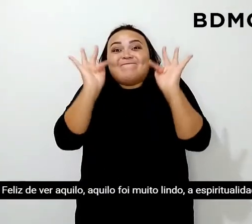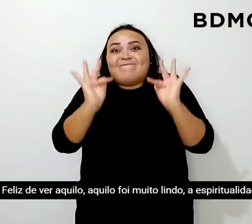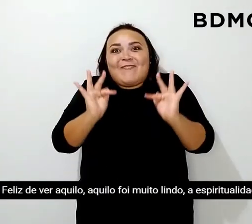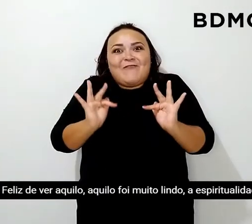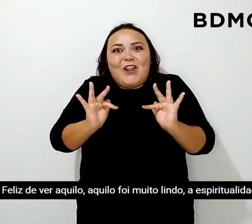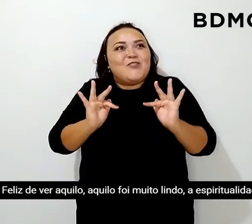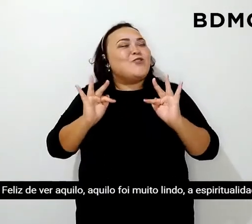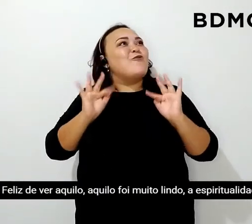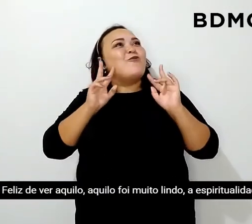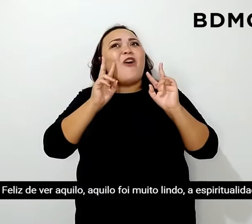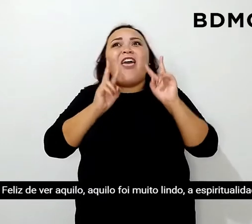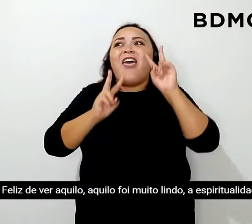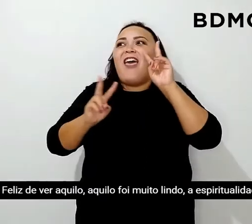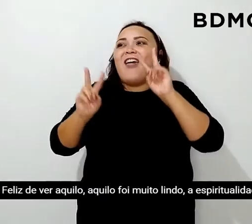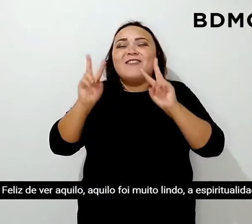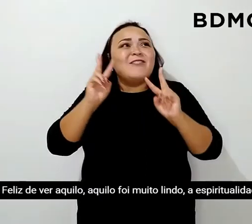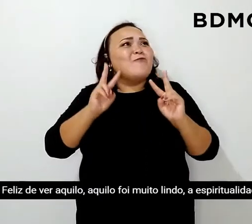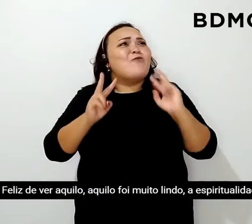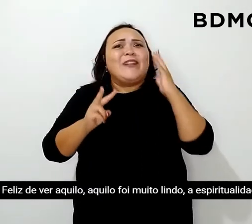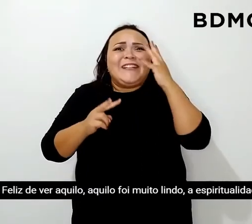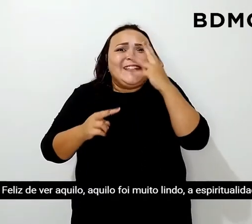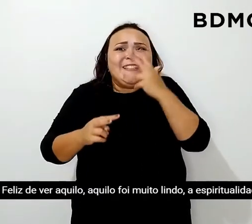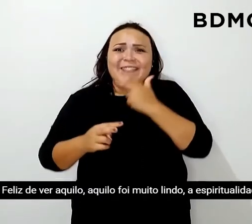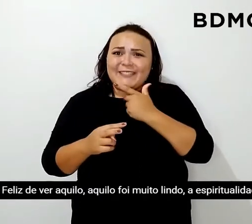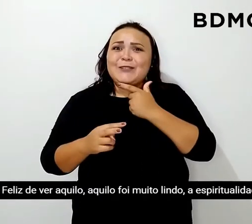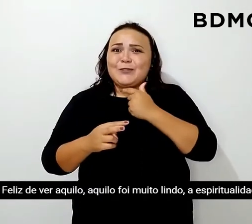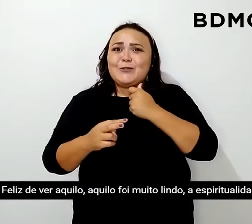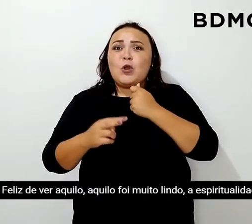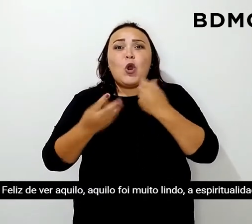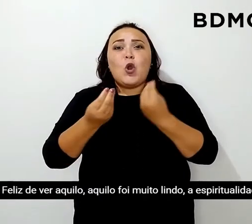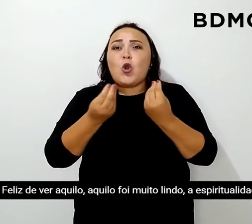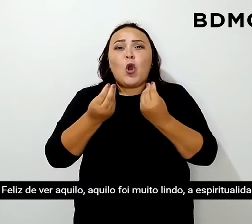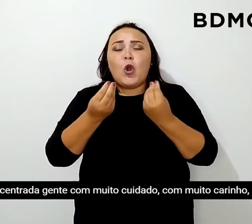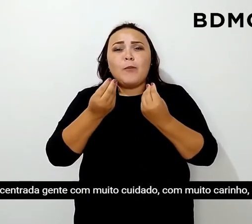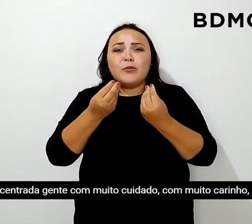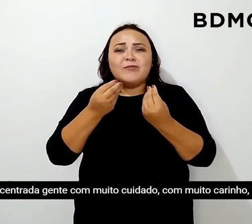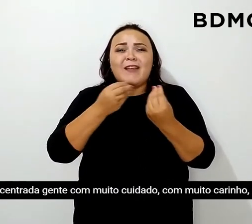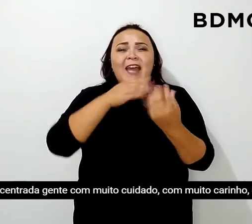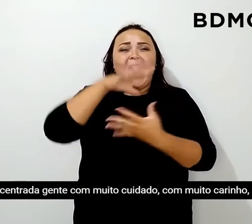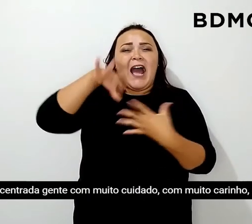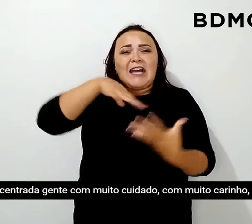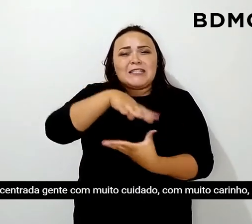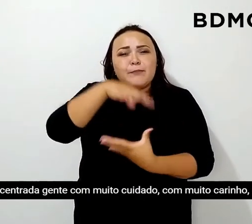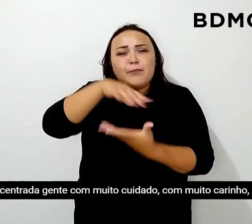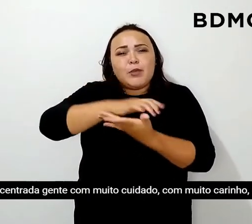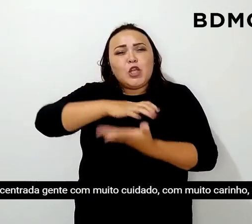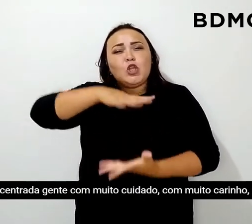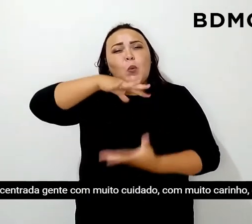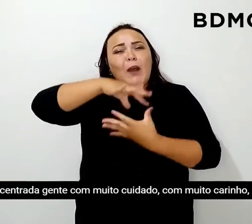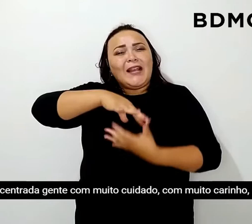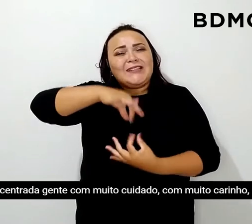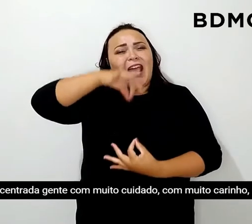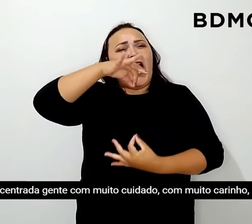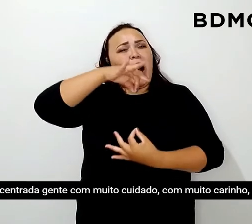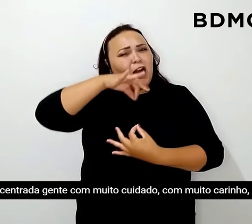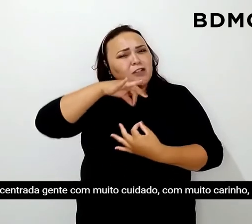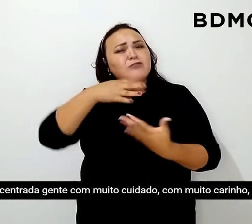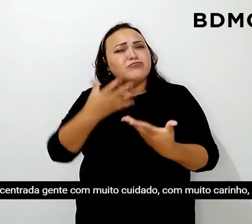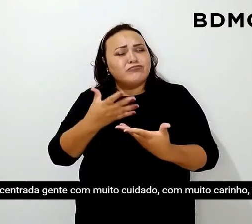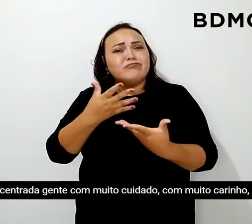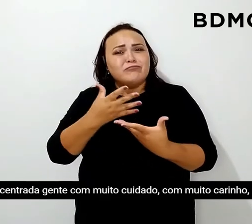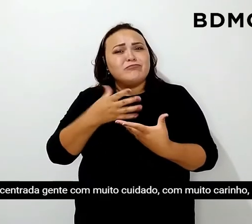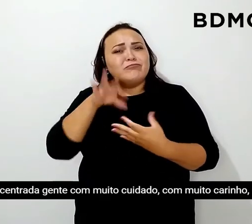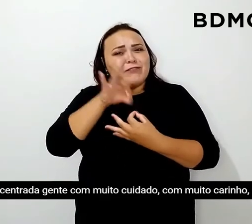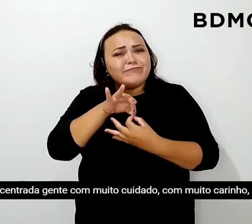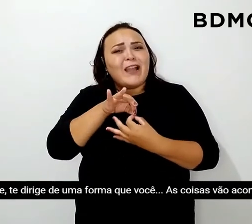de ver aquilo. Aqui foi muito lindo a espiritualidade trata a gente com muito cuidado, com muito